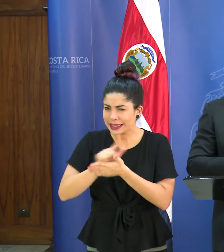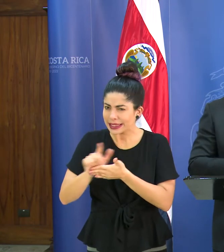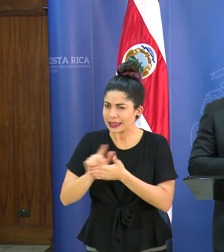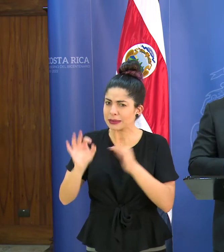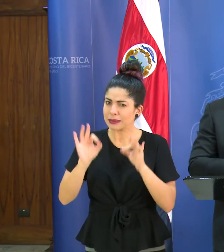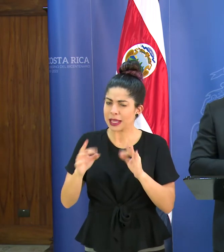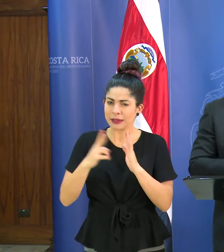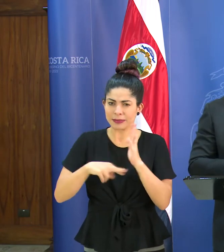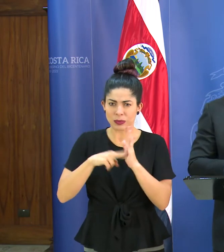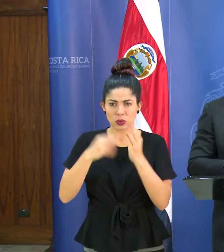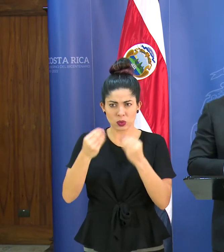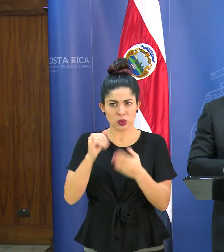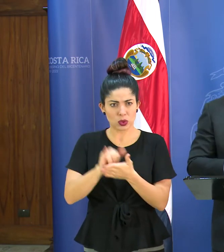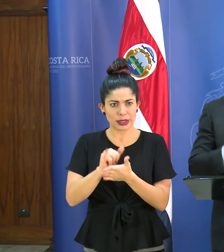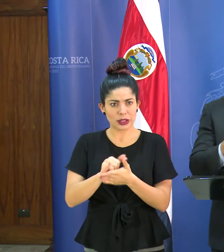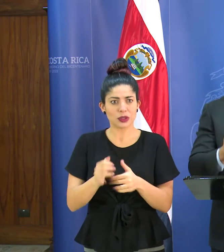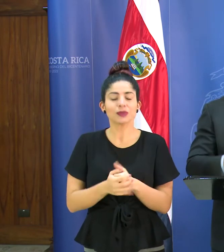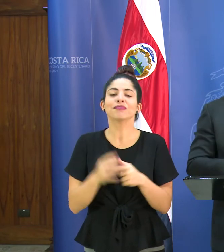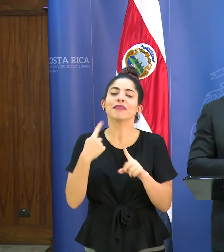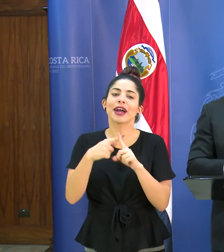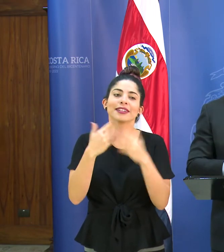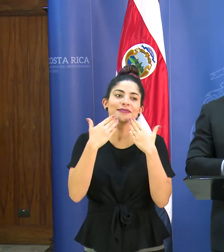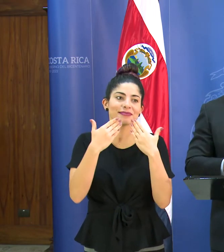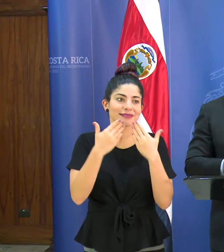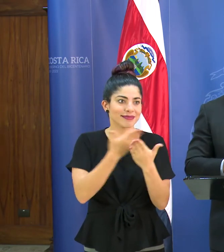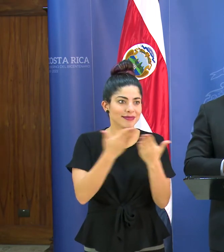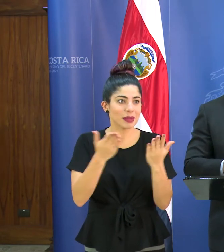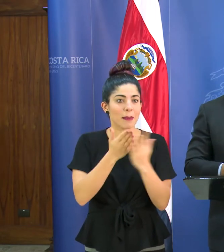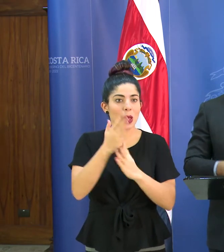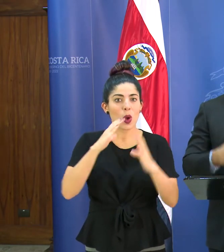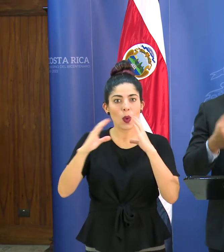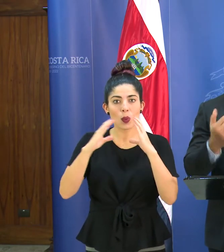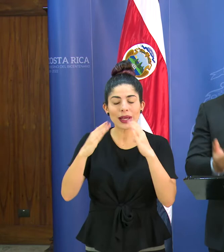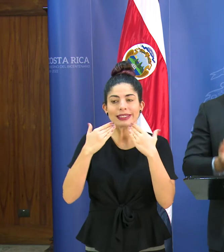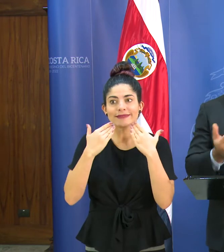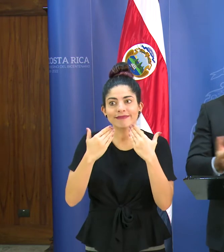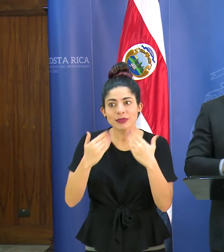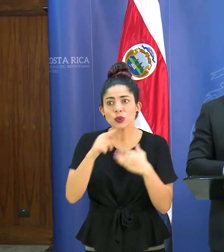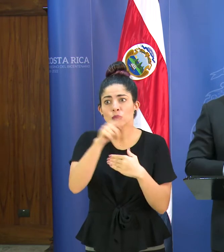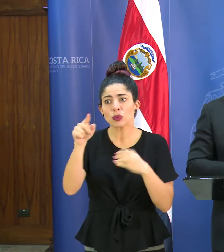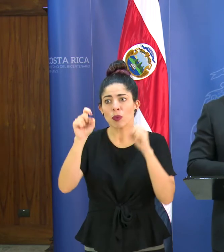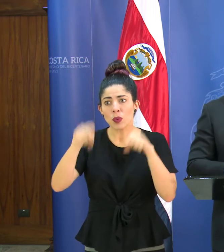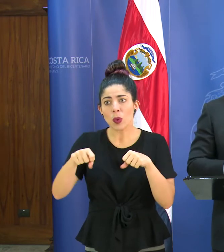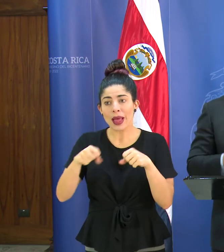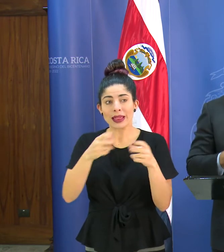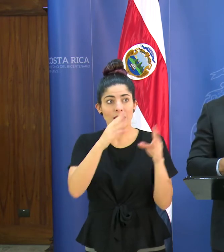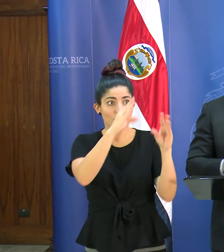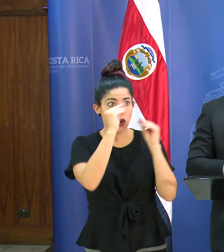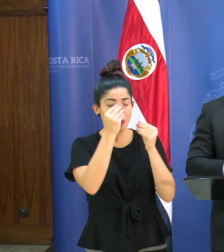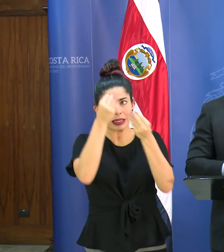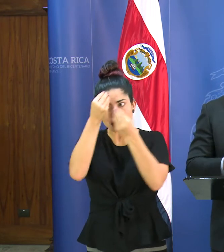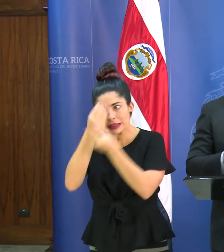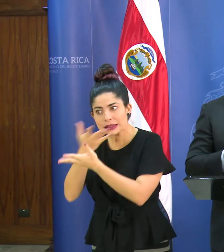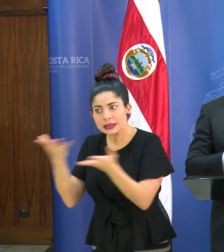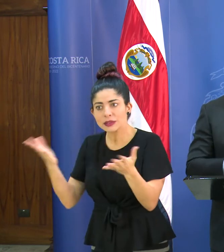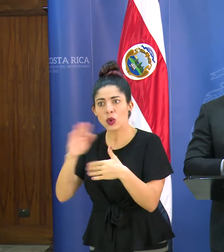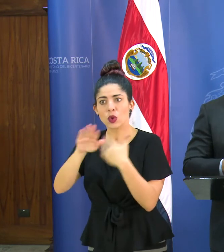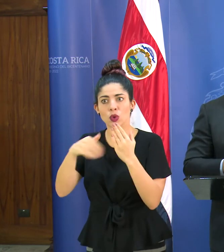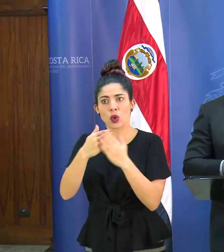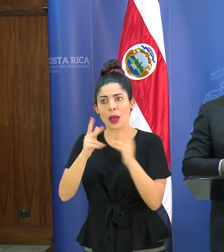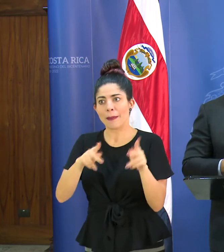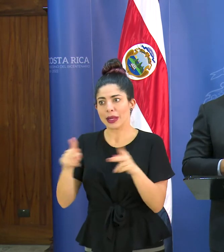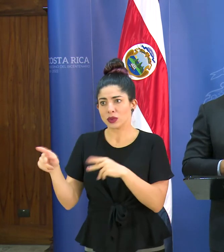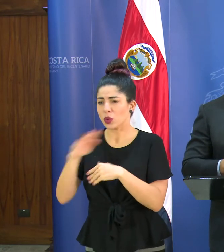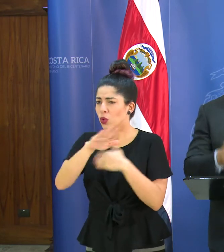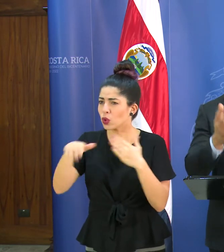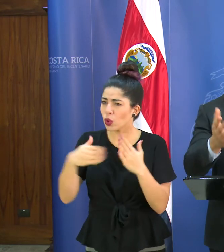insistir mucho en eso. Y agradecerle a los medios de comunicación también que puedan compartir esto con las personas, con las